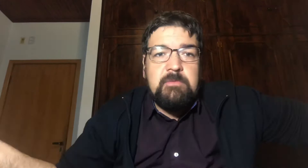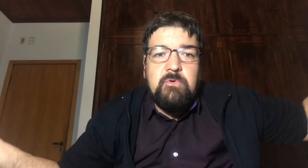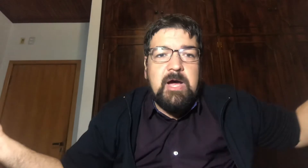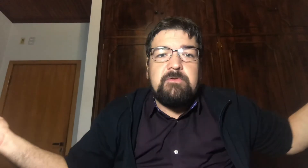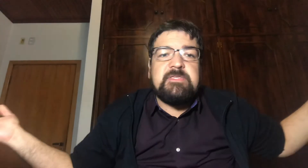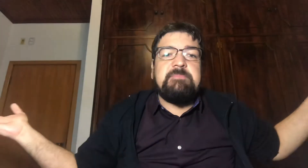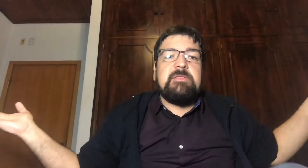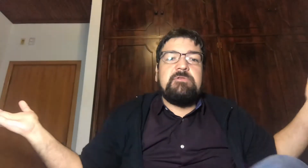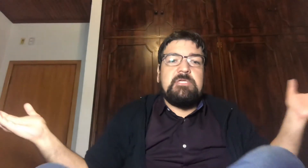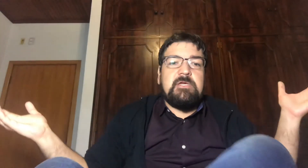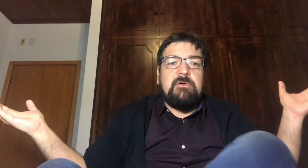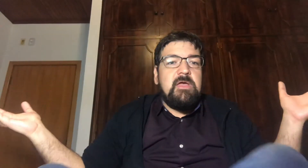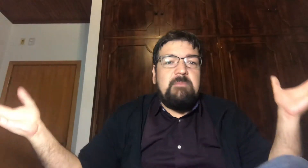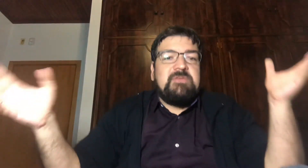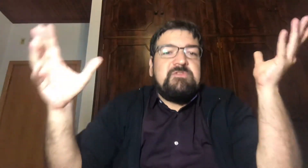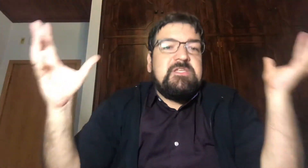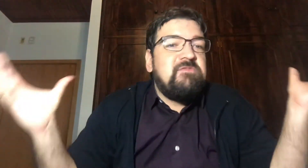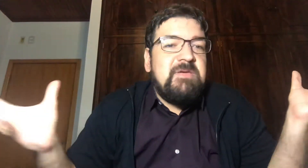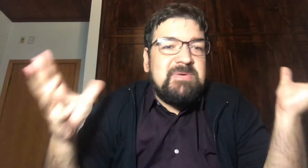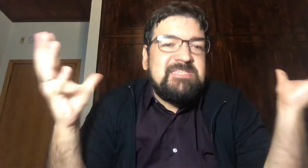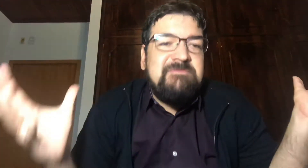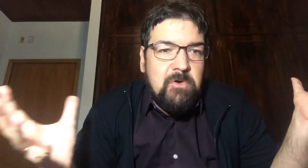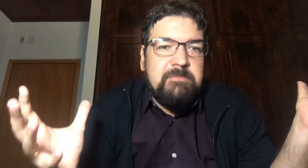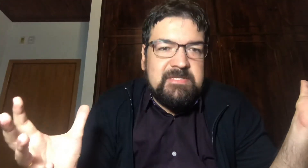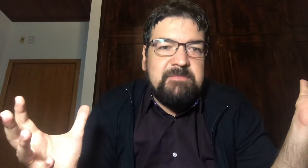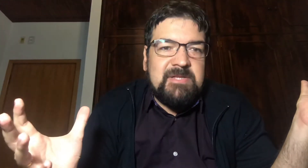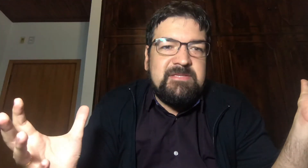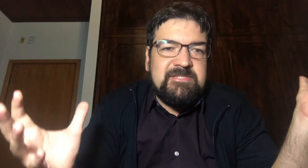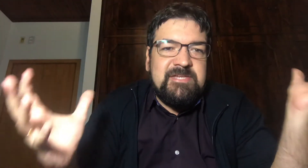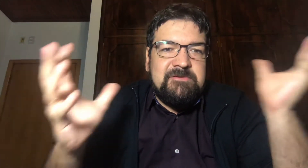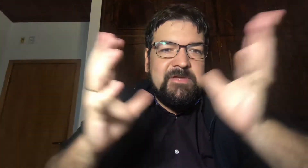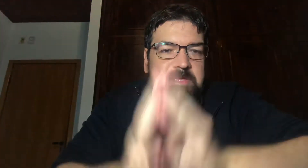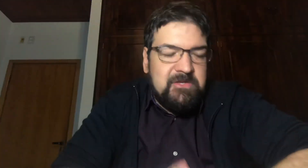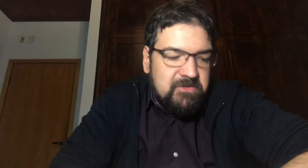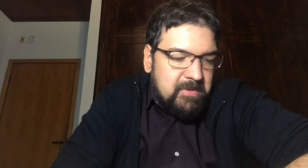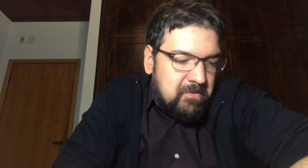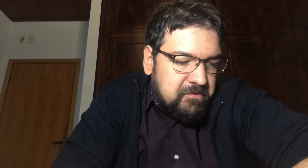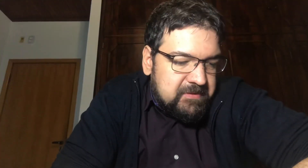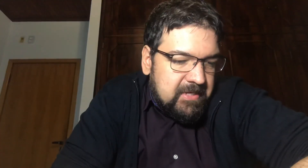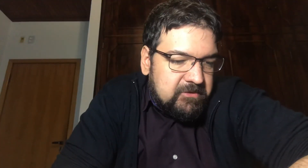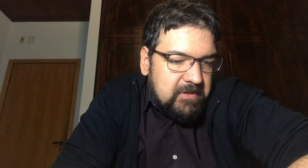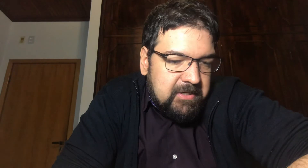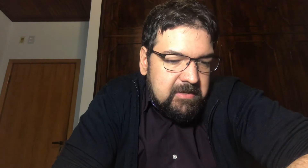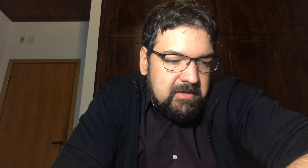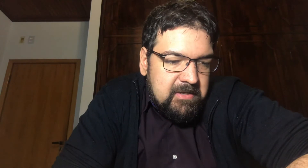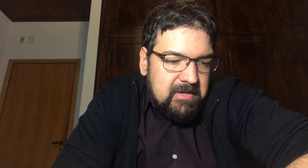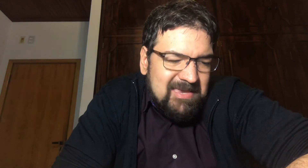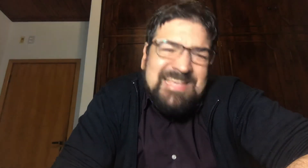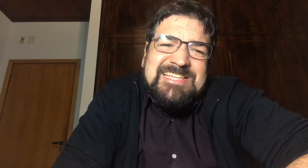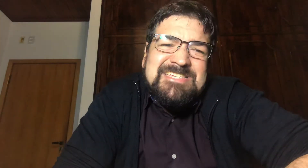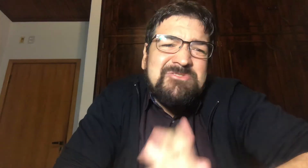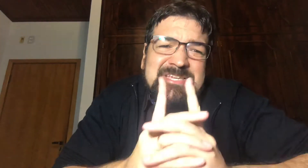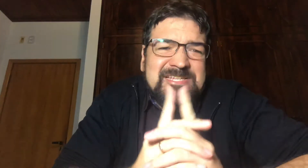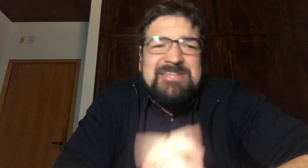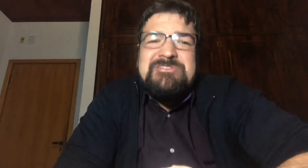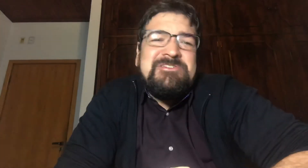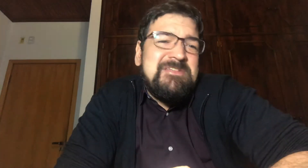Emburrado Que você perdeu dinheiro Mas você não vai passar fome Se perder esse dinheiro Só para constar isso aí Ainda assim Eu não riscaria o dinheiro da